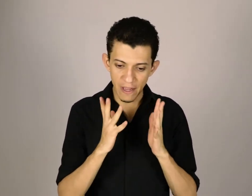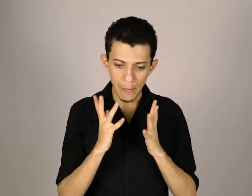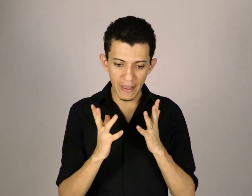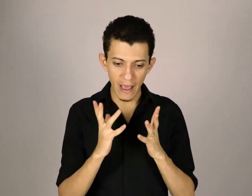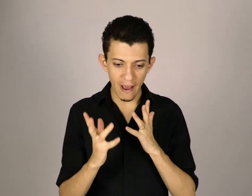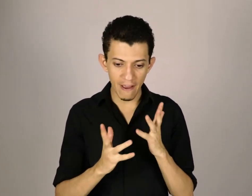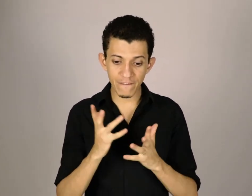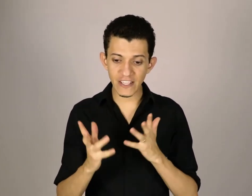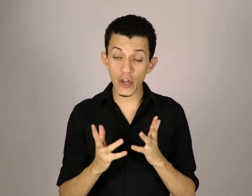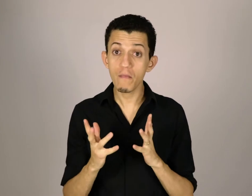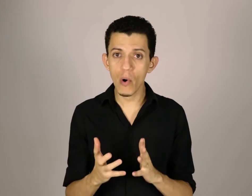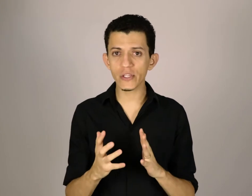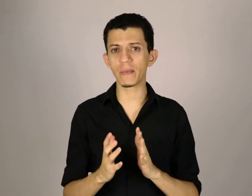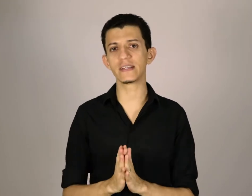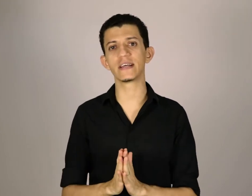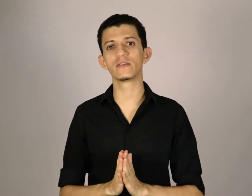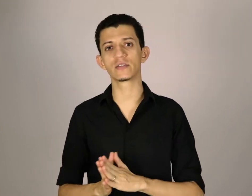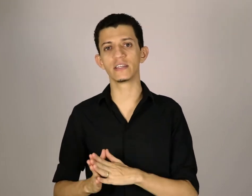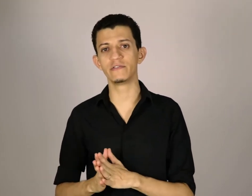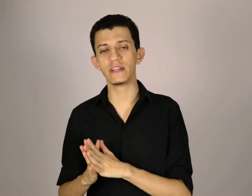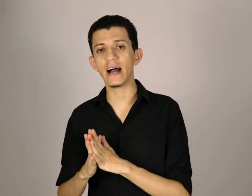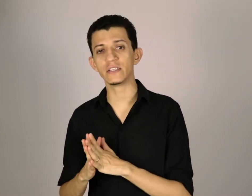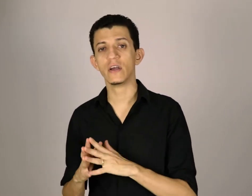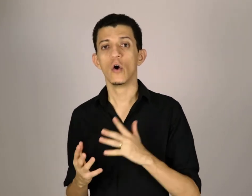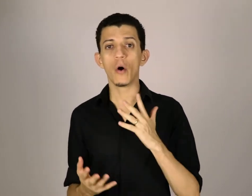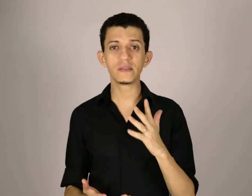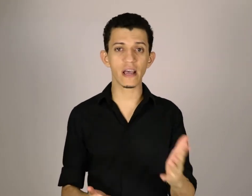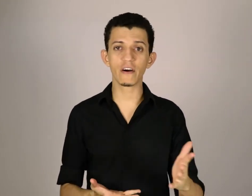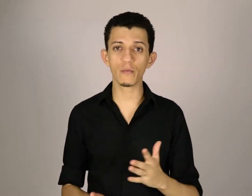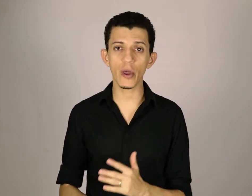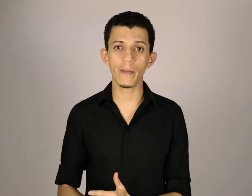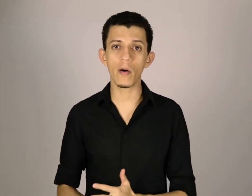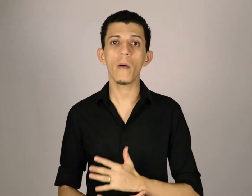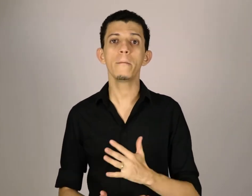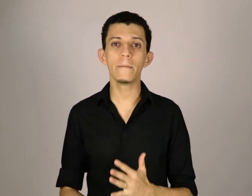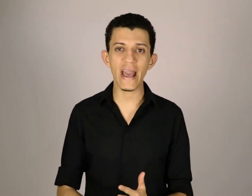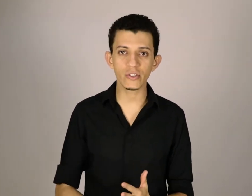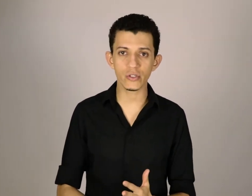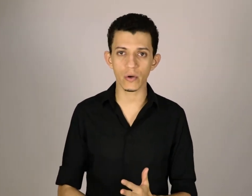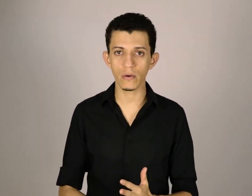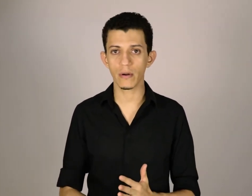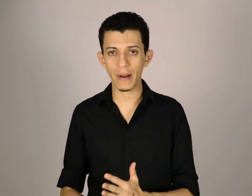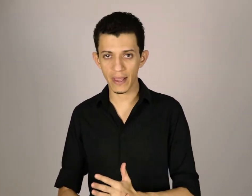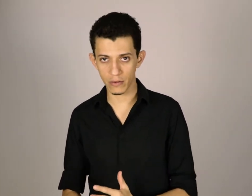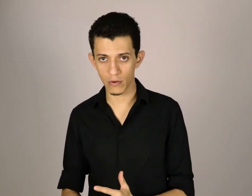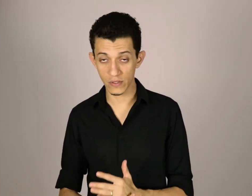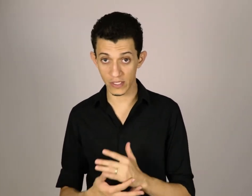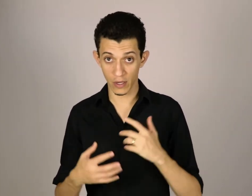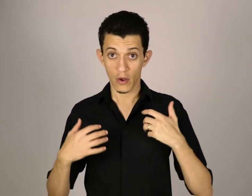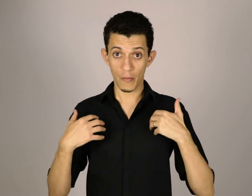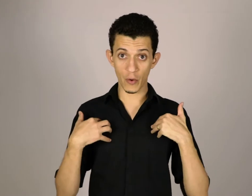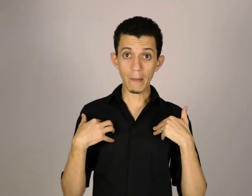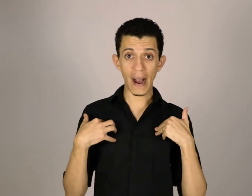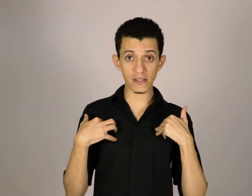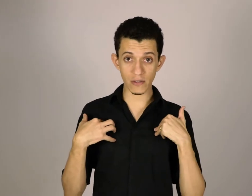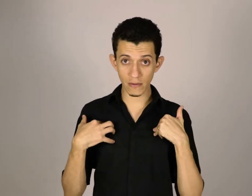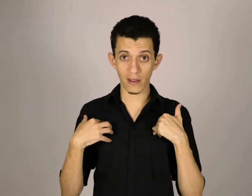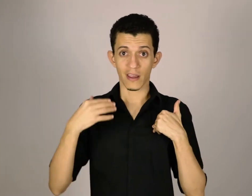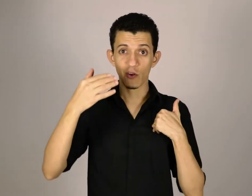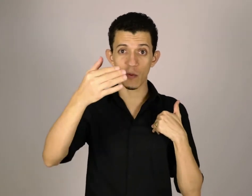a refletir muito sobre essa questão de criatividade, observando o meu irmão Madison Barreto, ou seja, meu nome é Madison e o nome